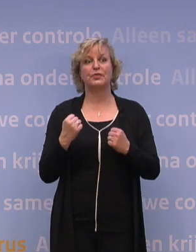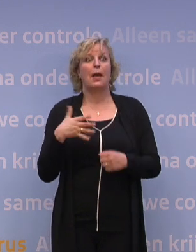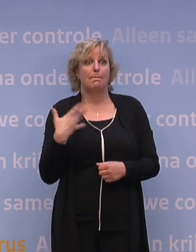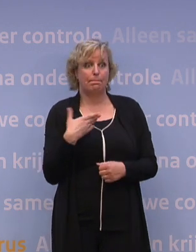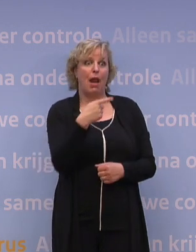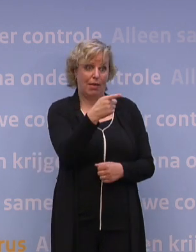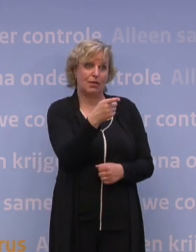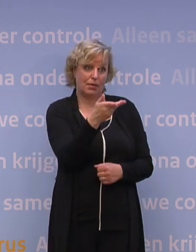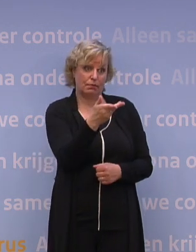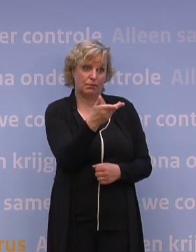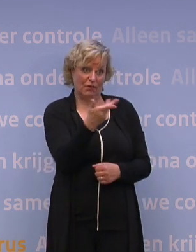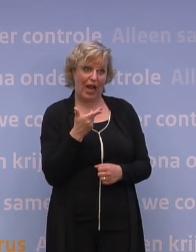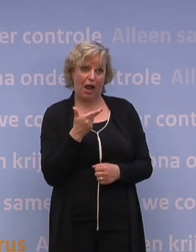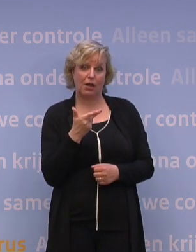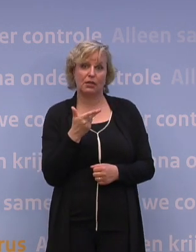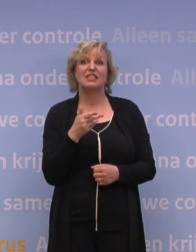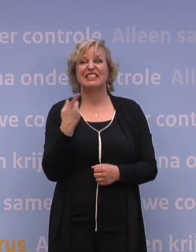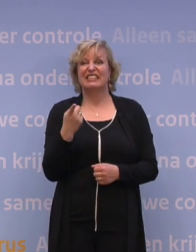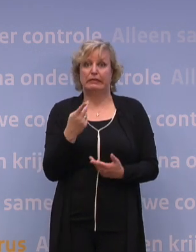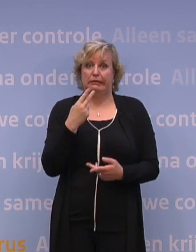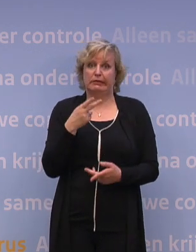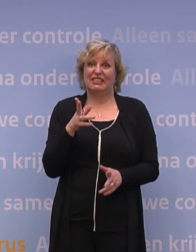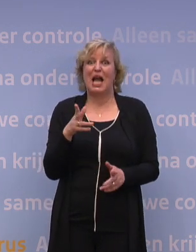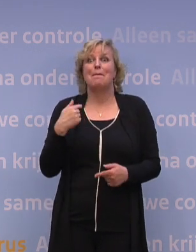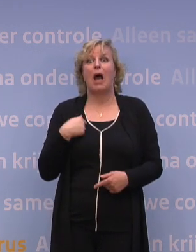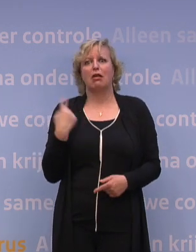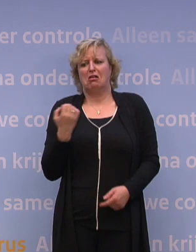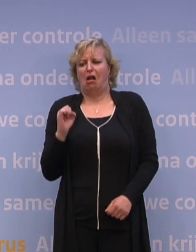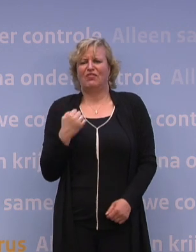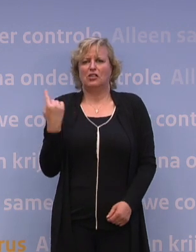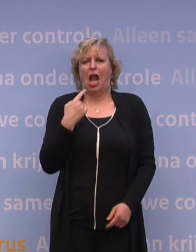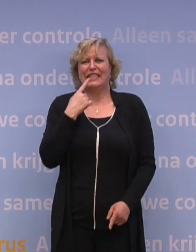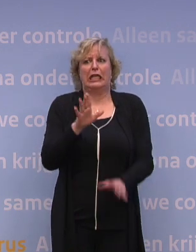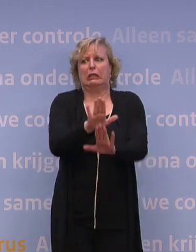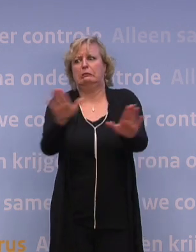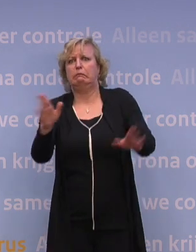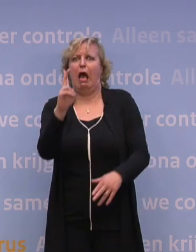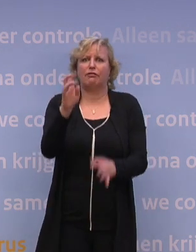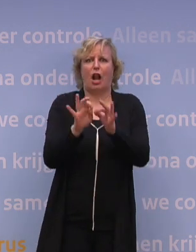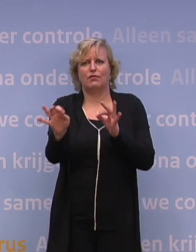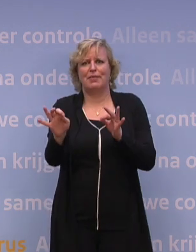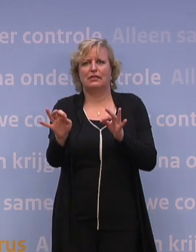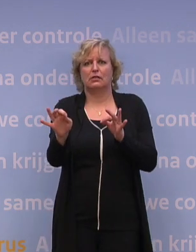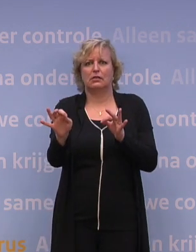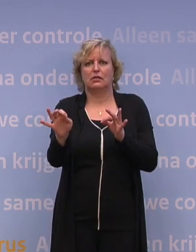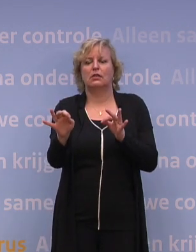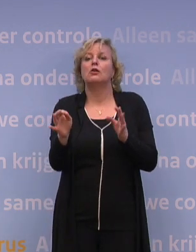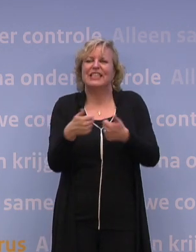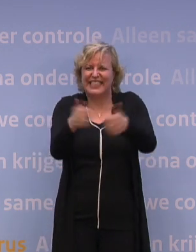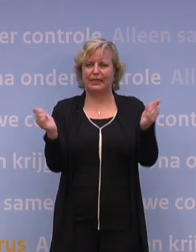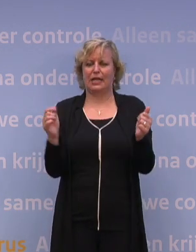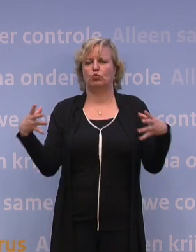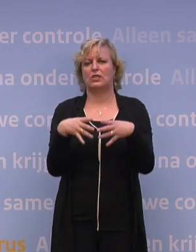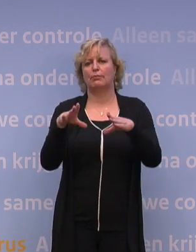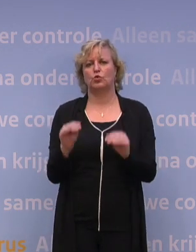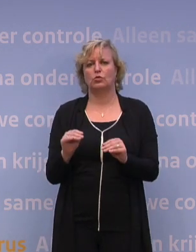dat we veel mensen kijken. Maar ja, weet je, ik kan niet met eentje in de samenleving zeggen, oh, die anderhalve meter. Je moet het wel met z'n allen doen. Maar u heeft er vertrouwen in? Ik heb